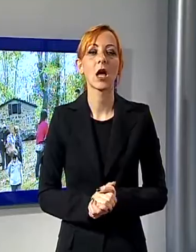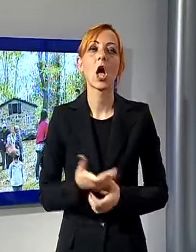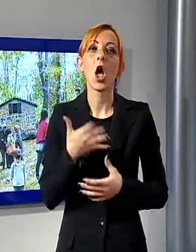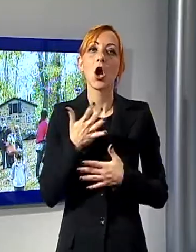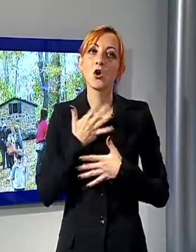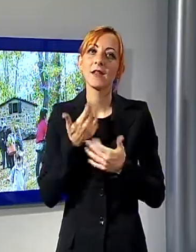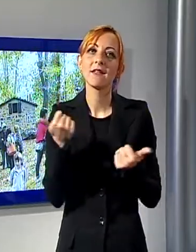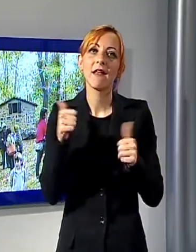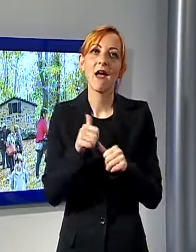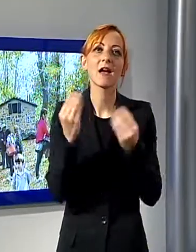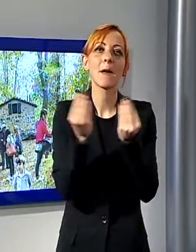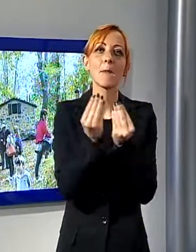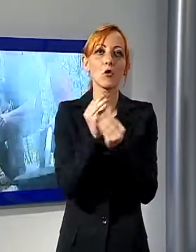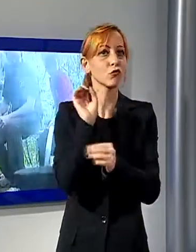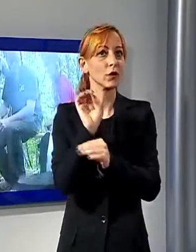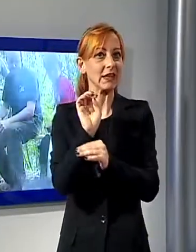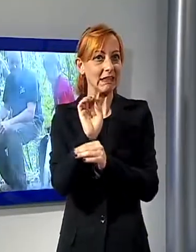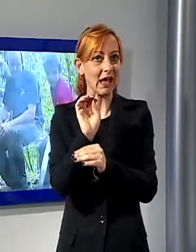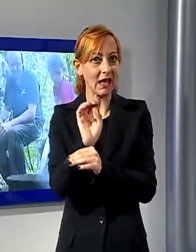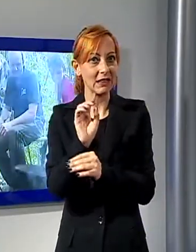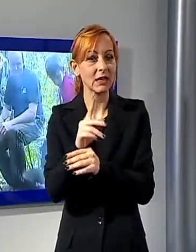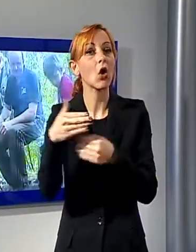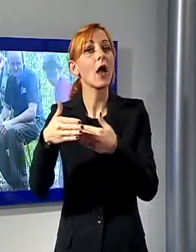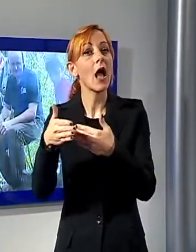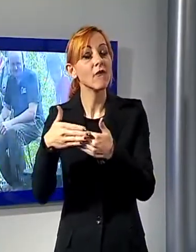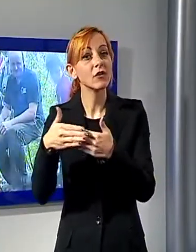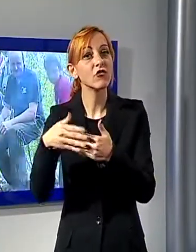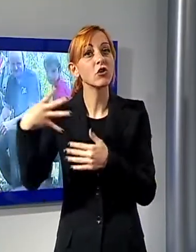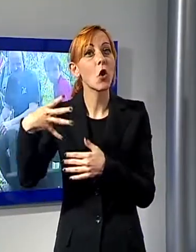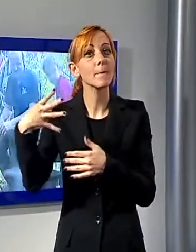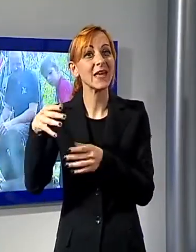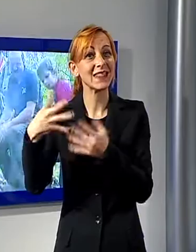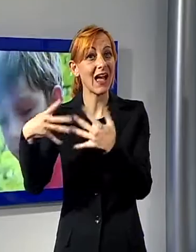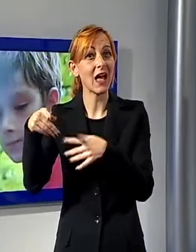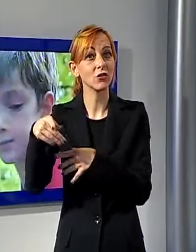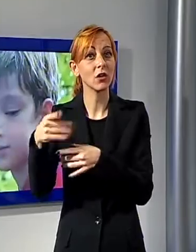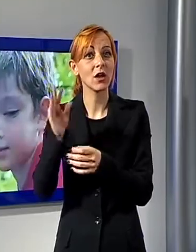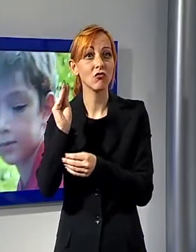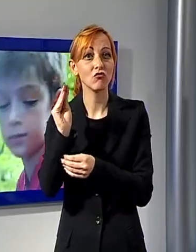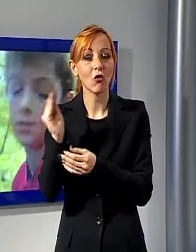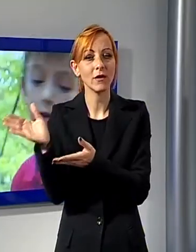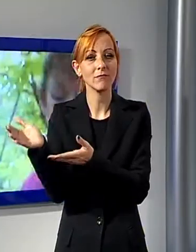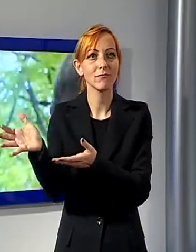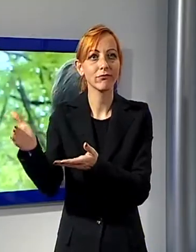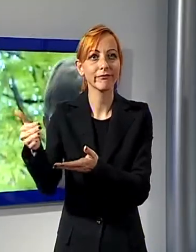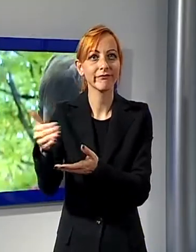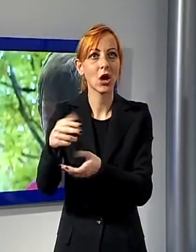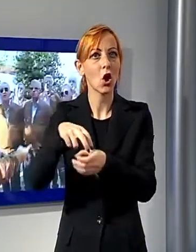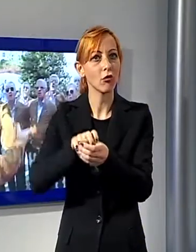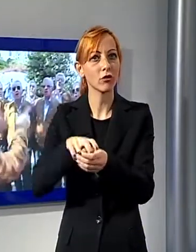distante dal paese. Vicino ad un metato i giovanissimi hanno raccolto castagne e fatto le mondine. Lungo le strade e nelle piazze